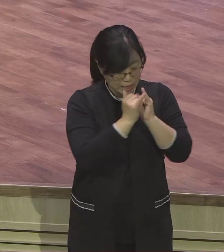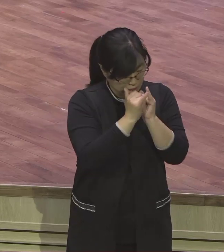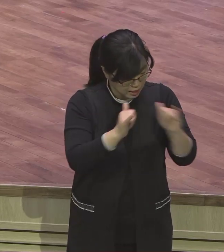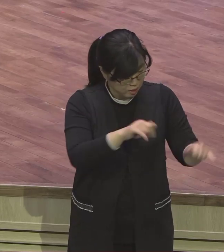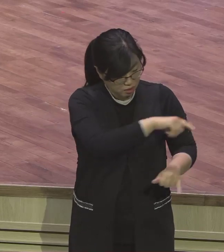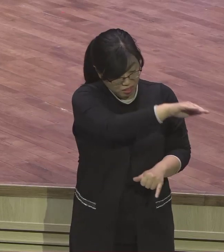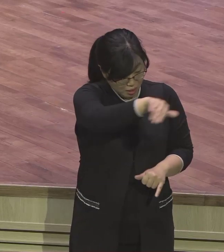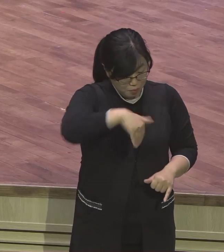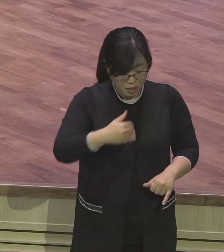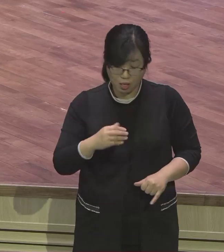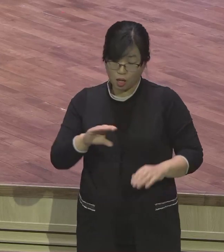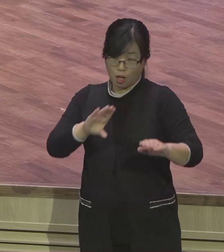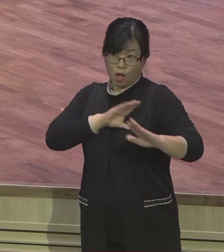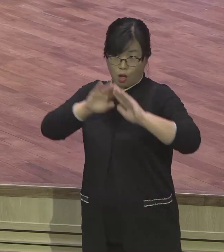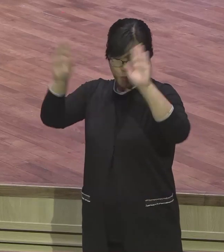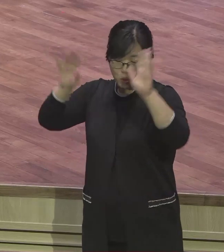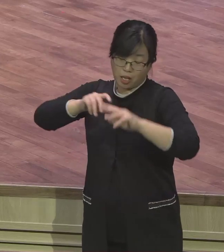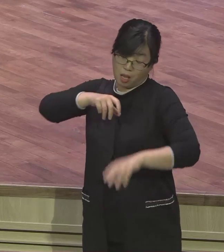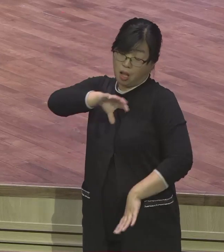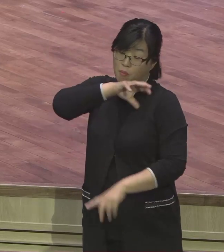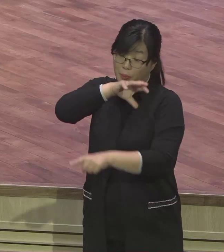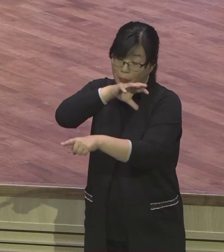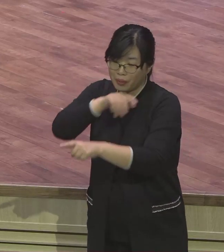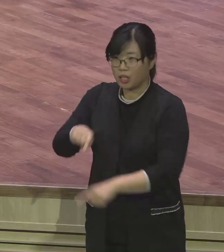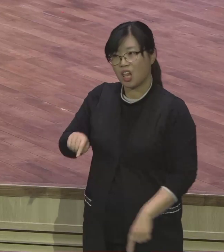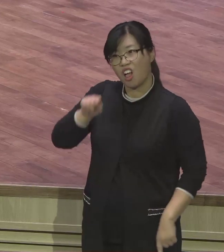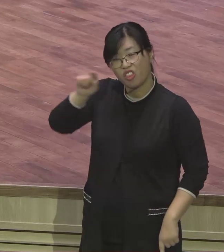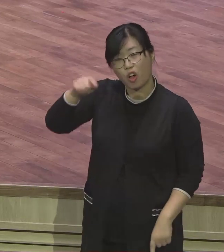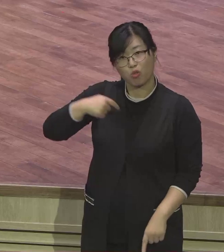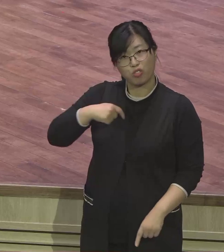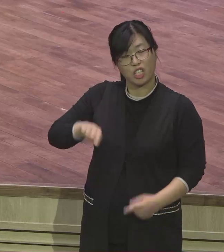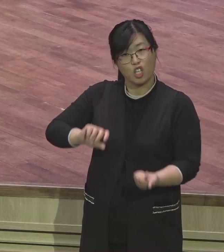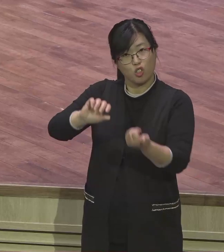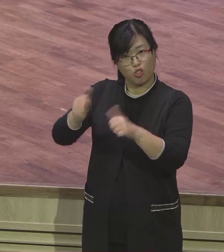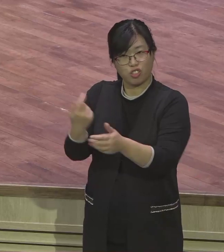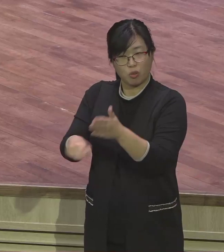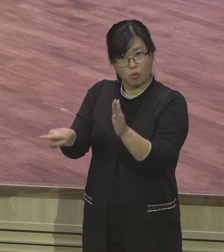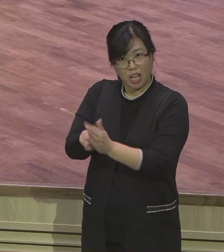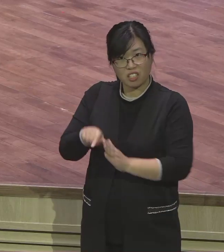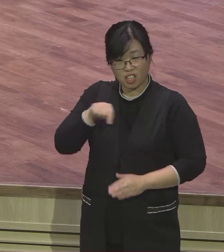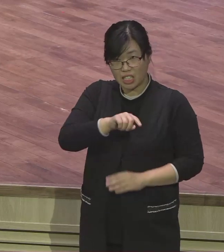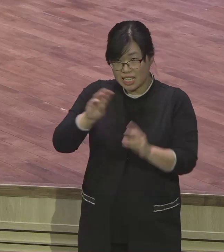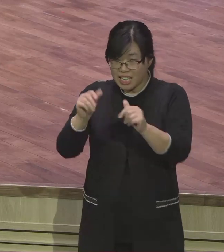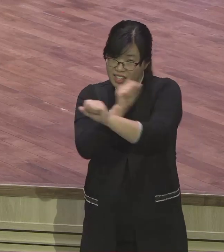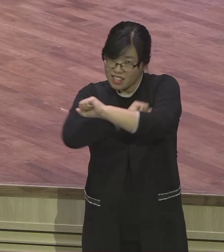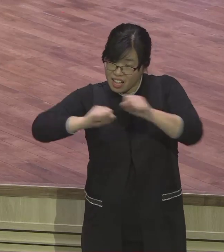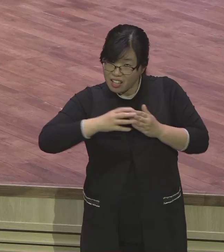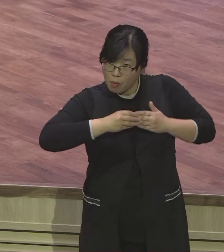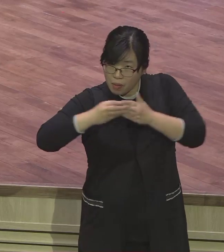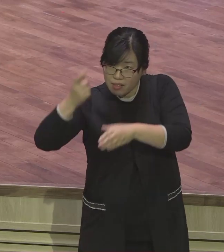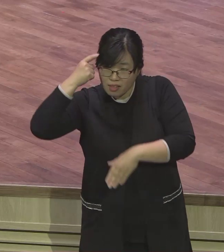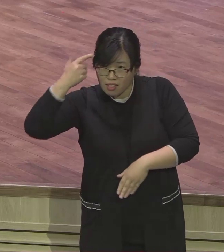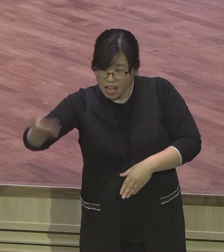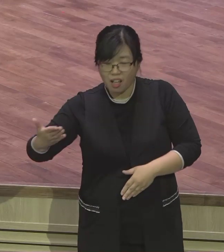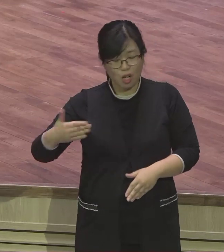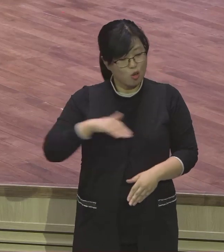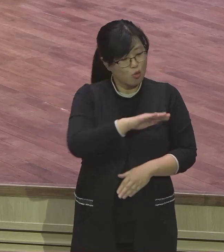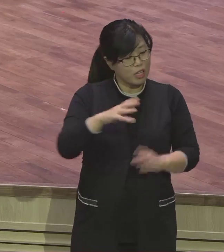원망하면서 뭐랍니까 우리는 다시 애굽으로 돌아가서 애굽으로 돌아가서 애굽으로 사람들을 숨길 것이다 노예의 건성이 그대로